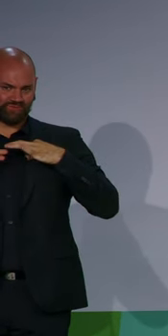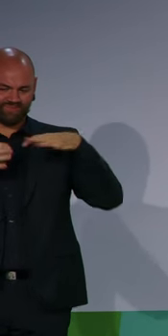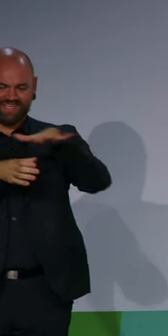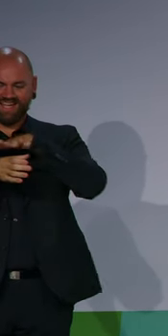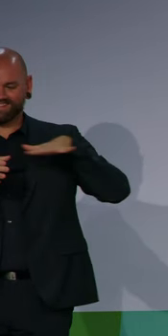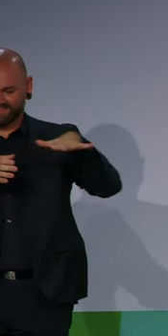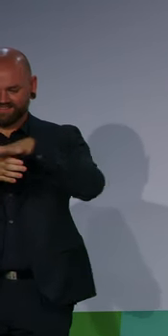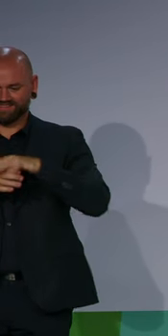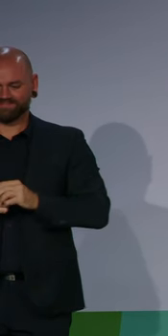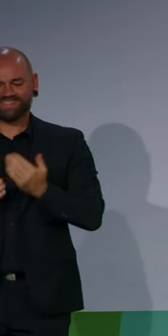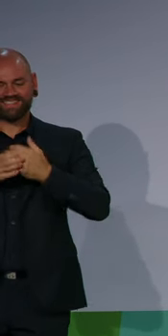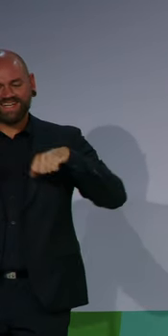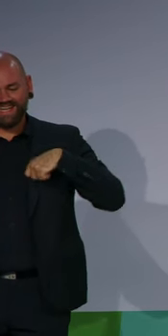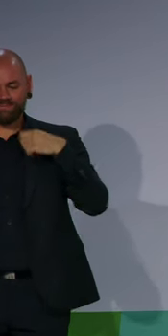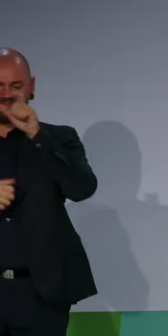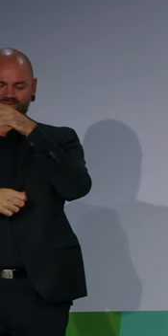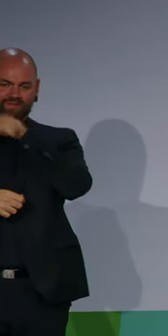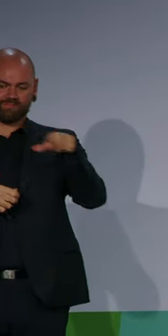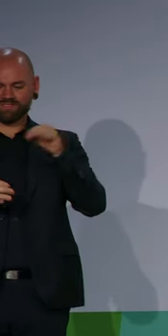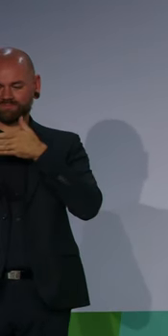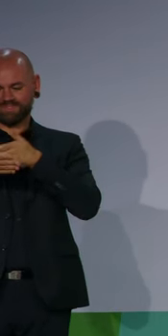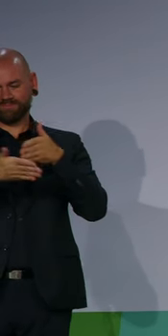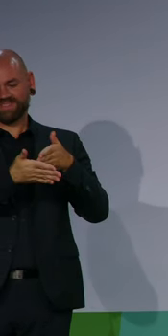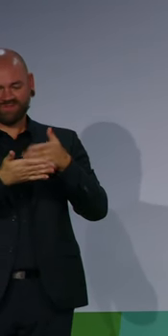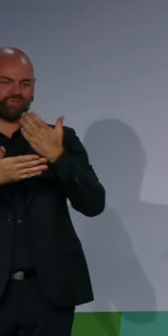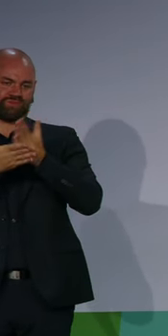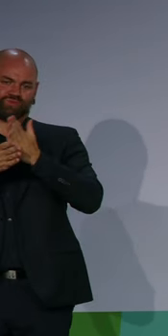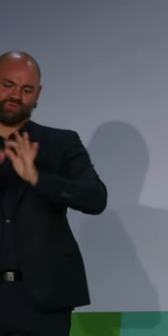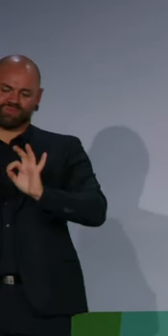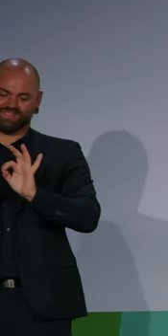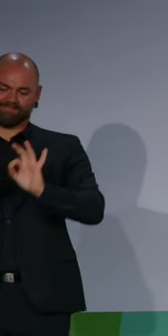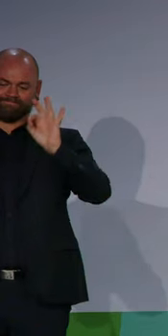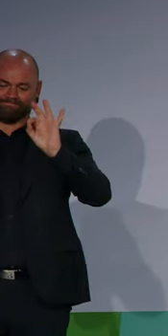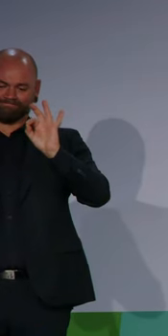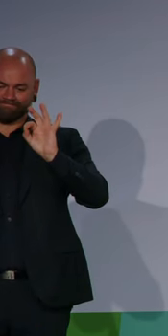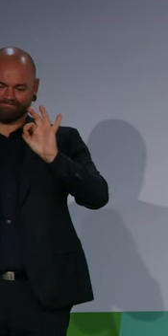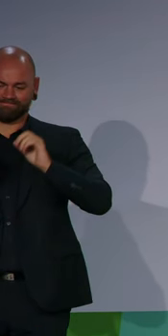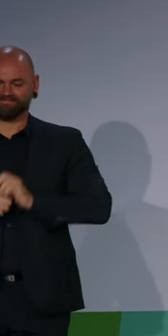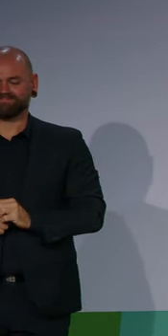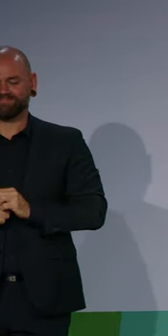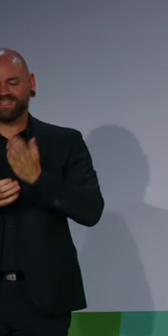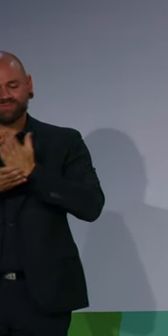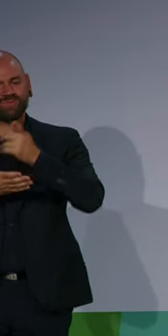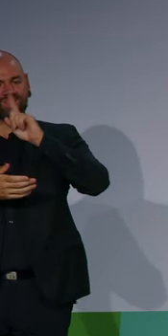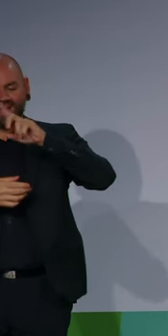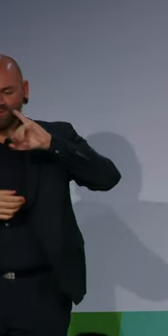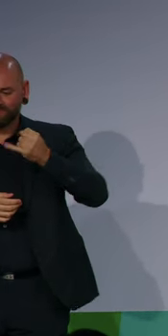Minister, der eigentlich für das Themenfeld Schiene zuständig ist. Grüße an Herrn Wissing, hier kann man lernen, wie es geht, meine Damen und Herren.